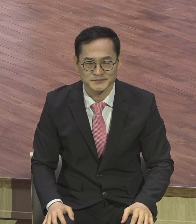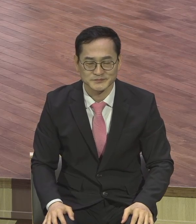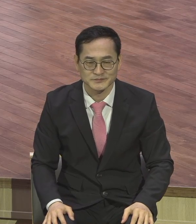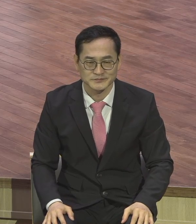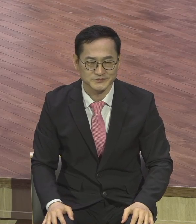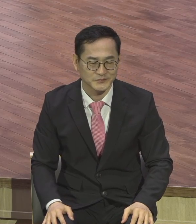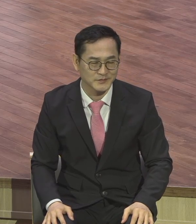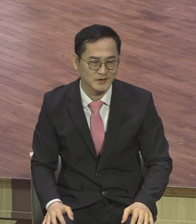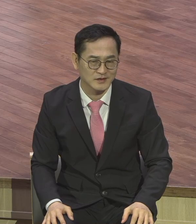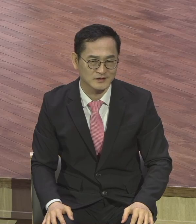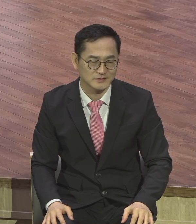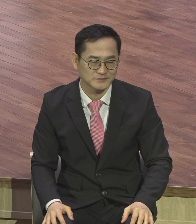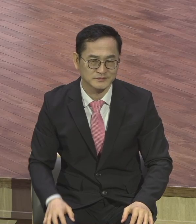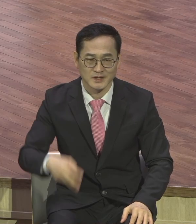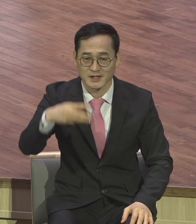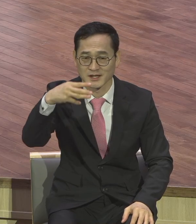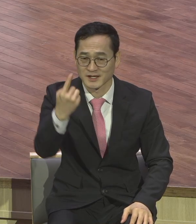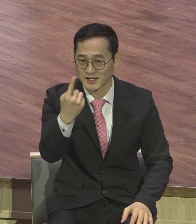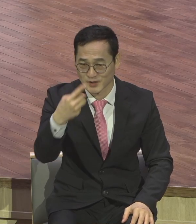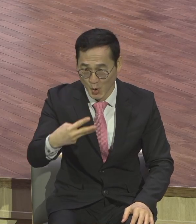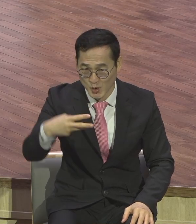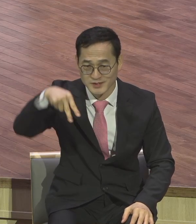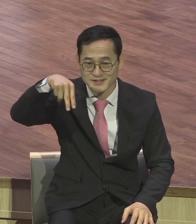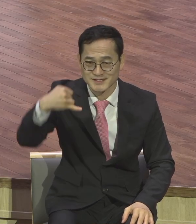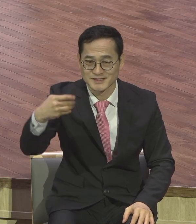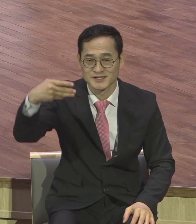문호 스톨스토이가 쓴 우아입니다.